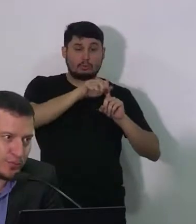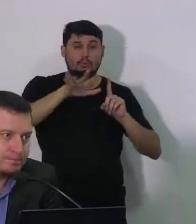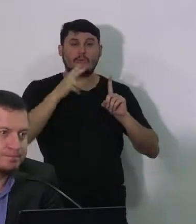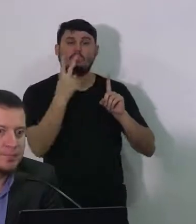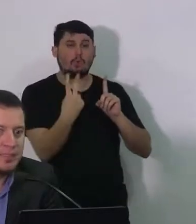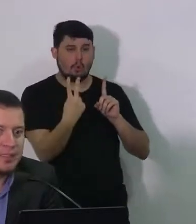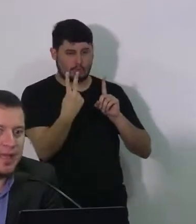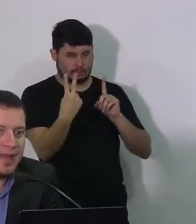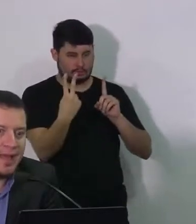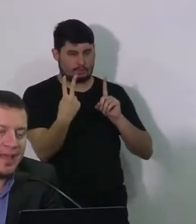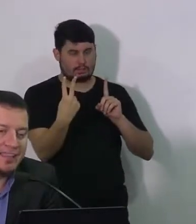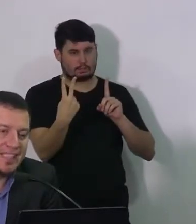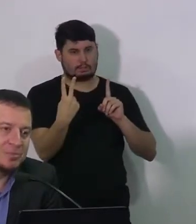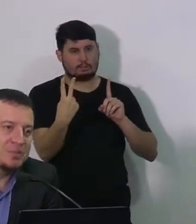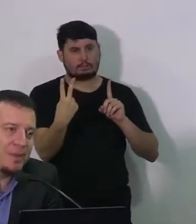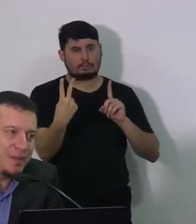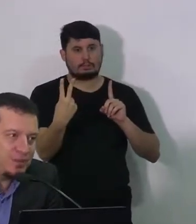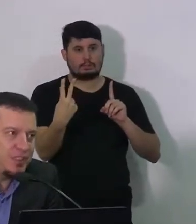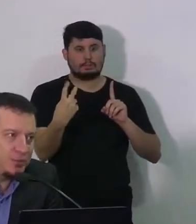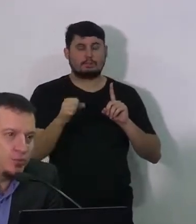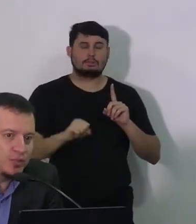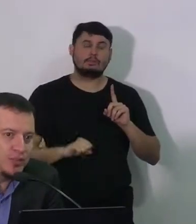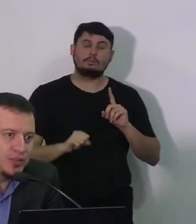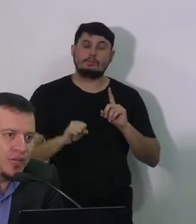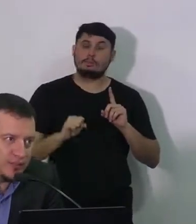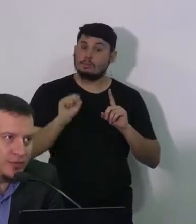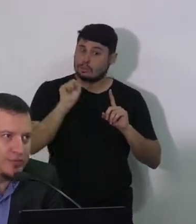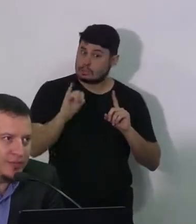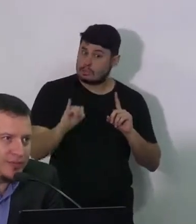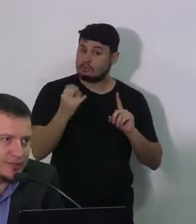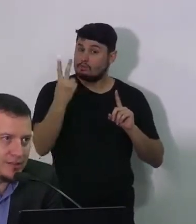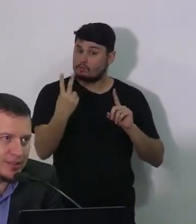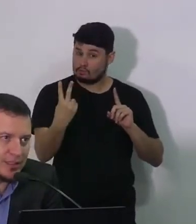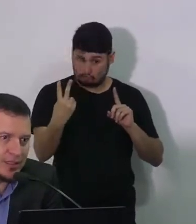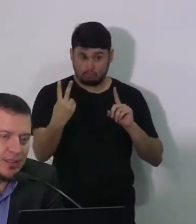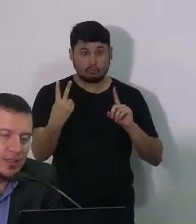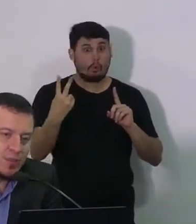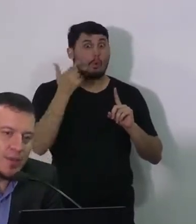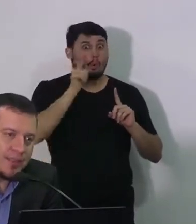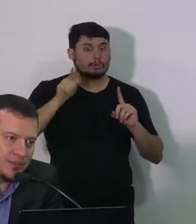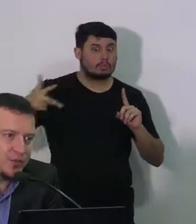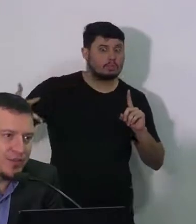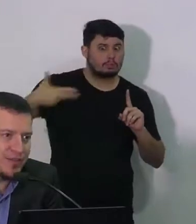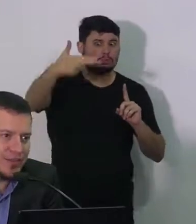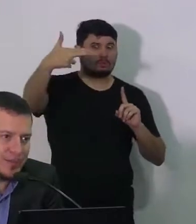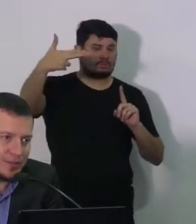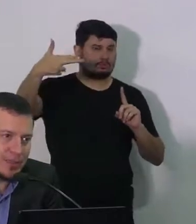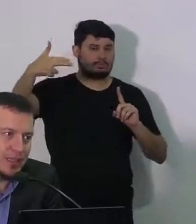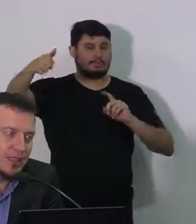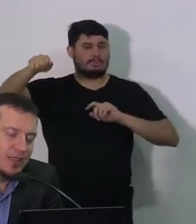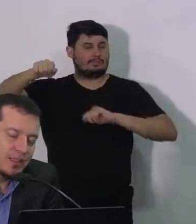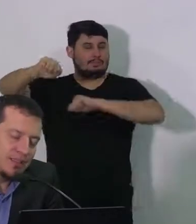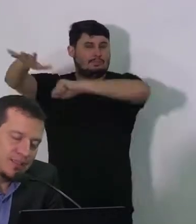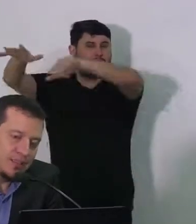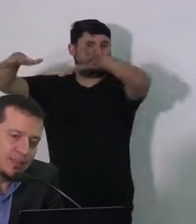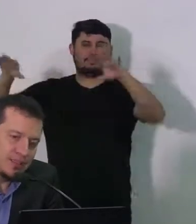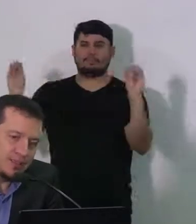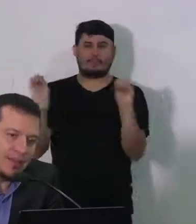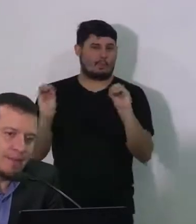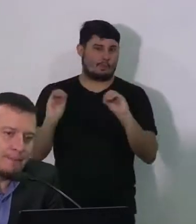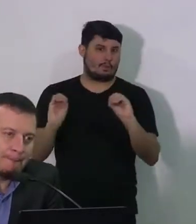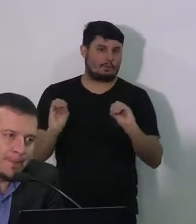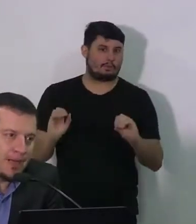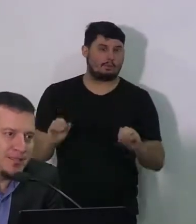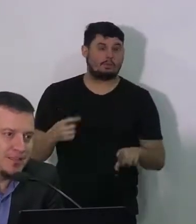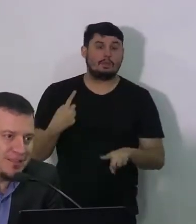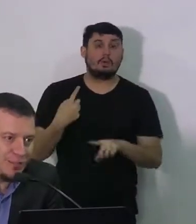uma pessoa transmite para menos que duas, a gente consegue vencer essa batalha. Como é a gente consegue vencer essa batalha? Se a gente